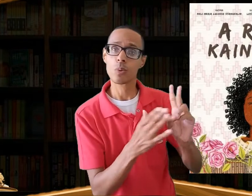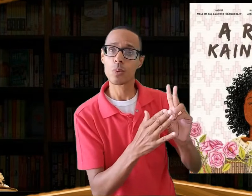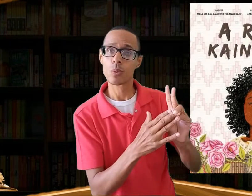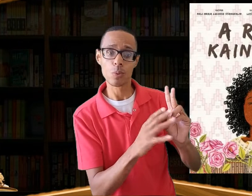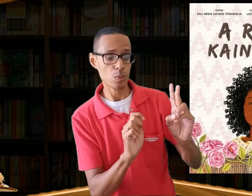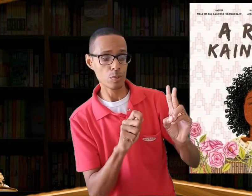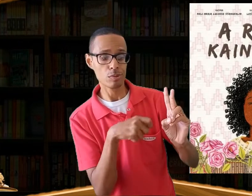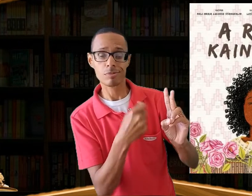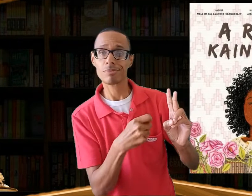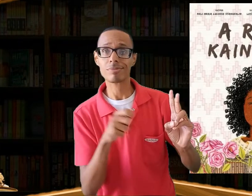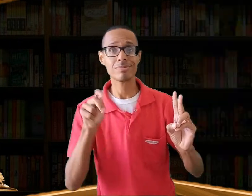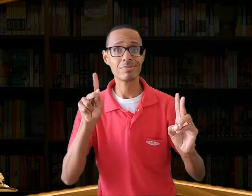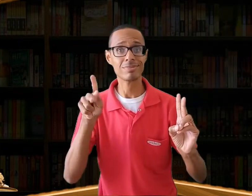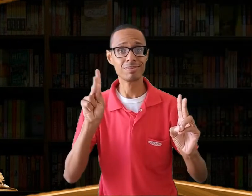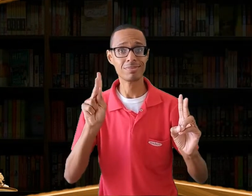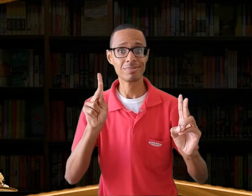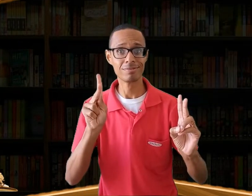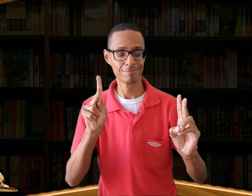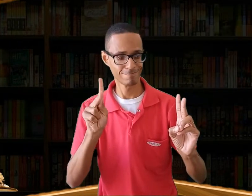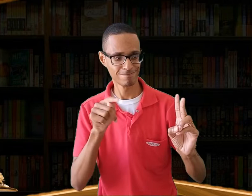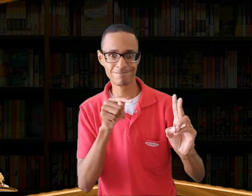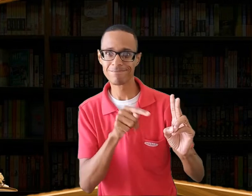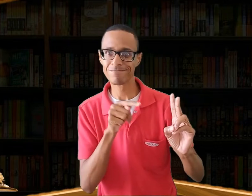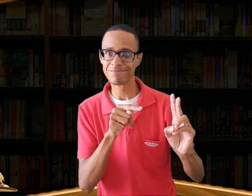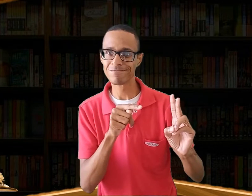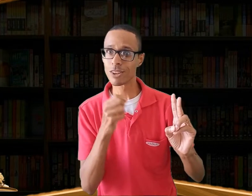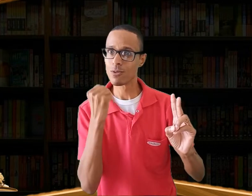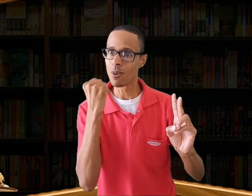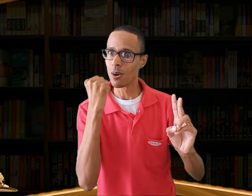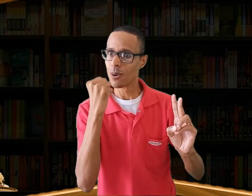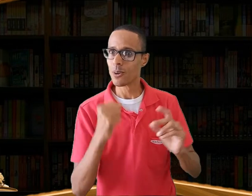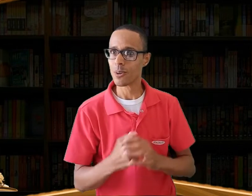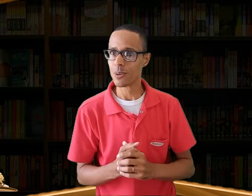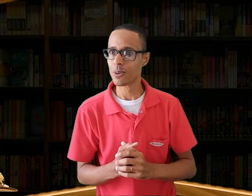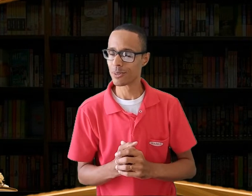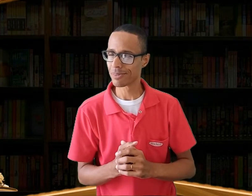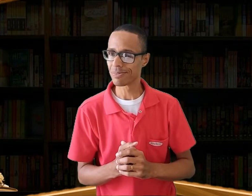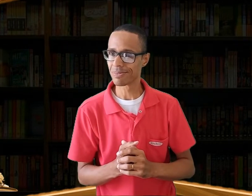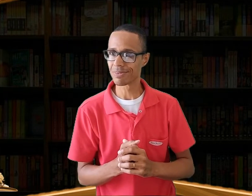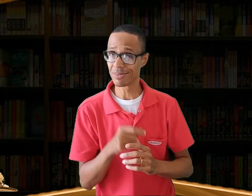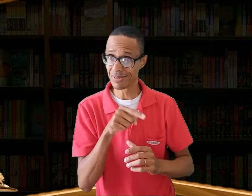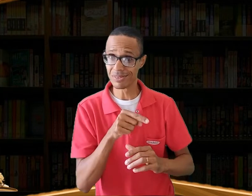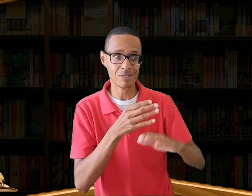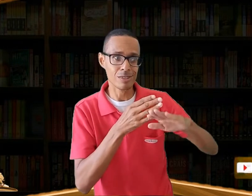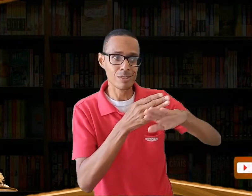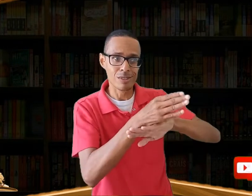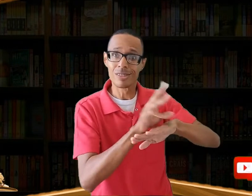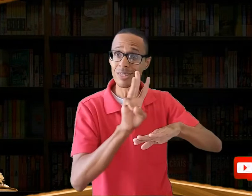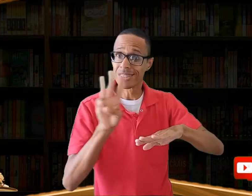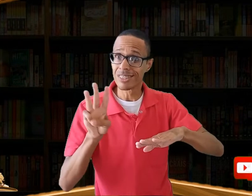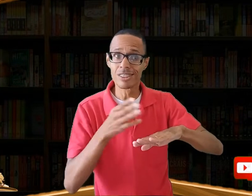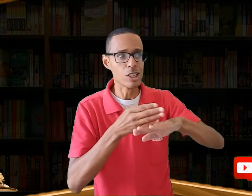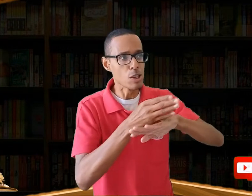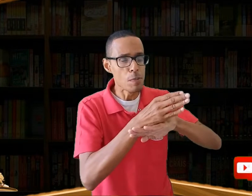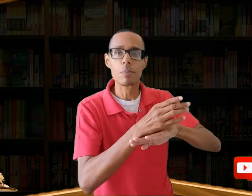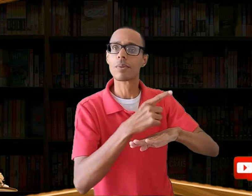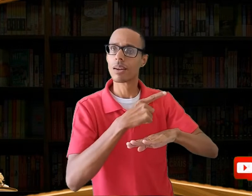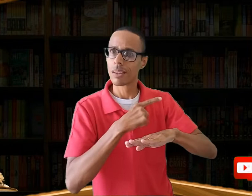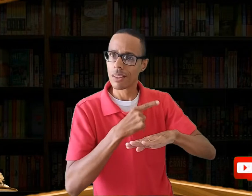idioma do povo indígena Kaigang. Essa literatura, em seu formato digital, é